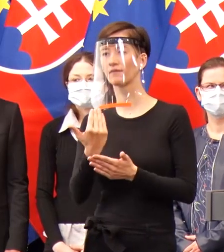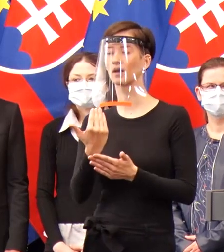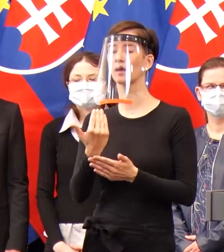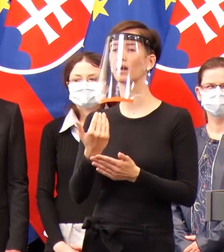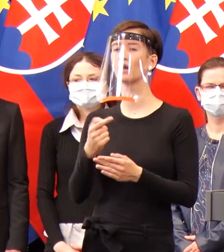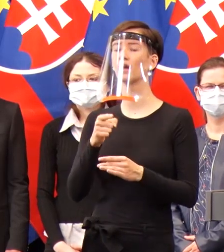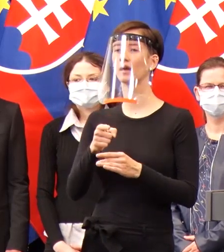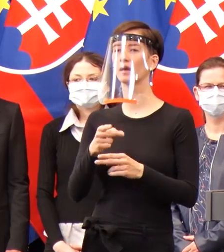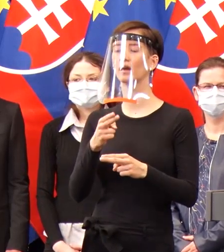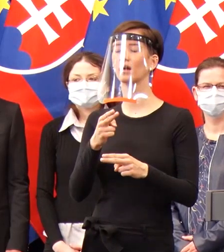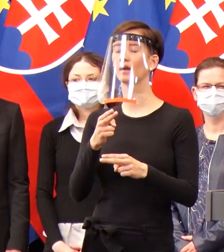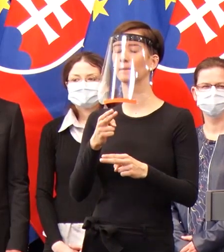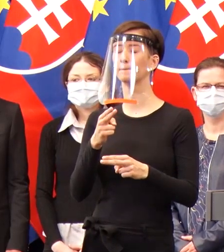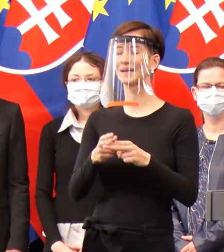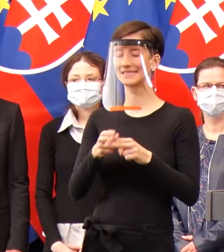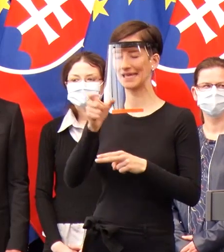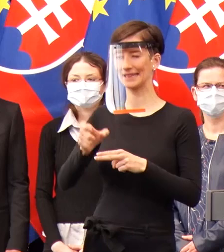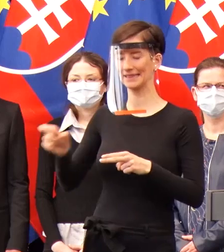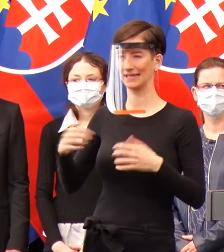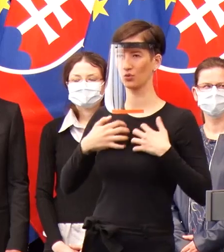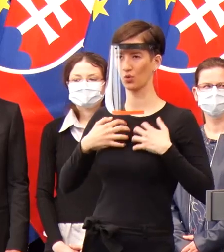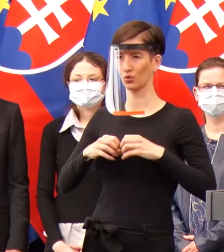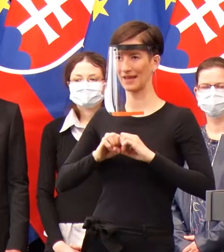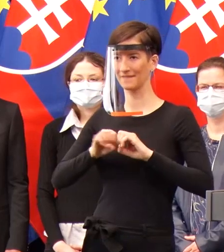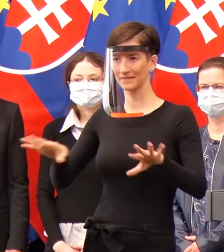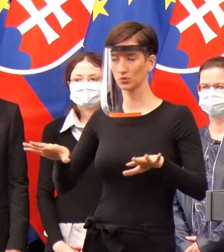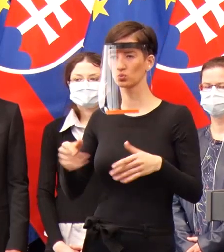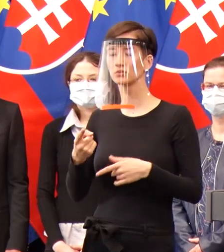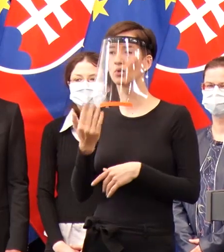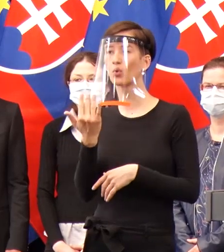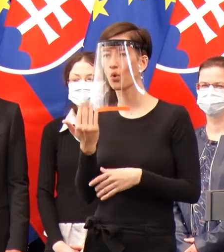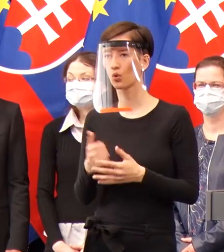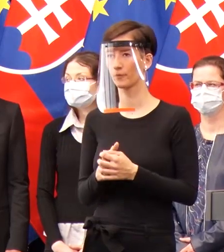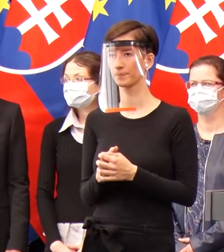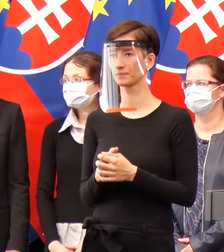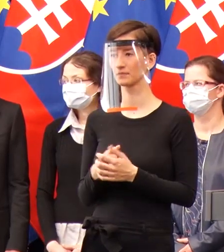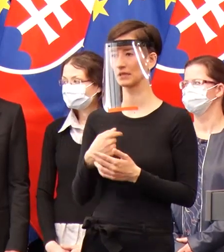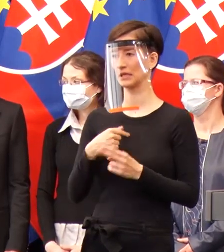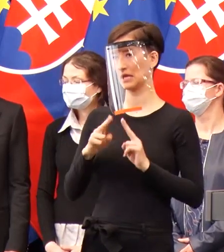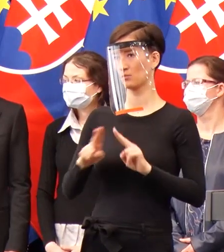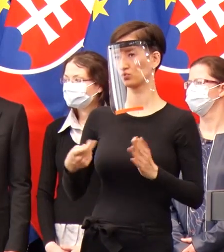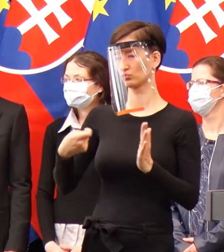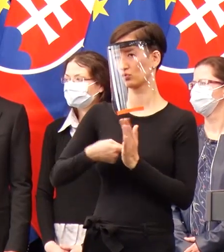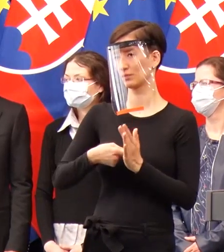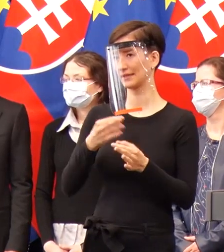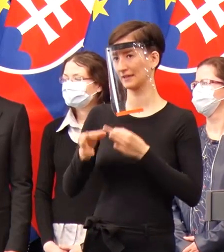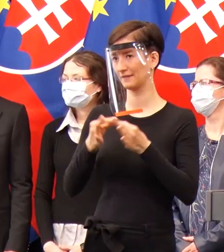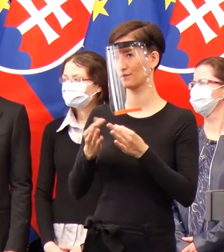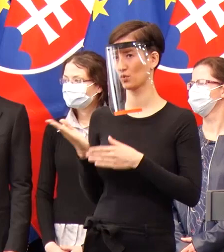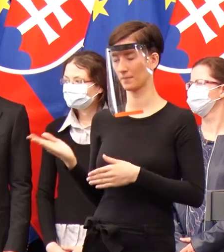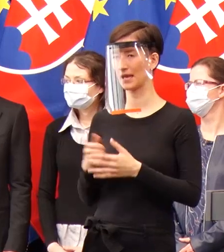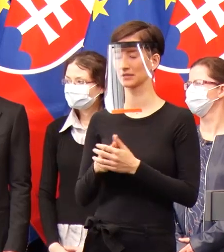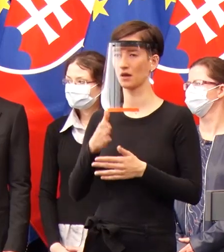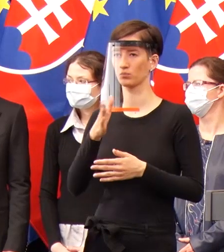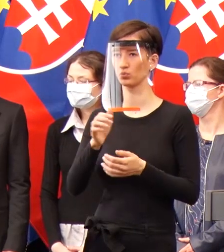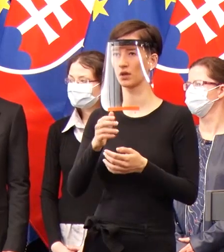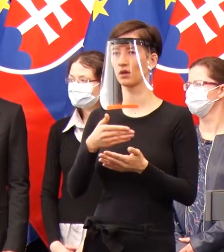Tieto informácie podáva pán premiér a v priebehu dňa ono... Ja by som mohla k tomu doplniť. Áno, budeme mať ďalšiu